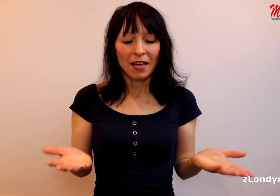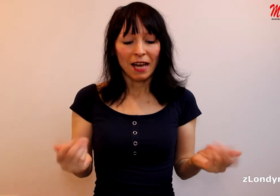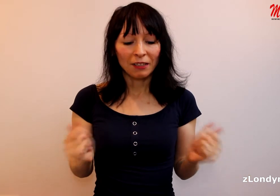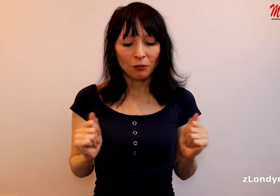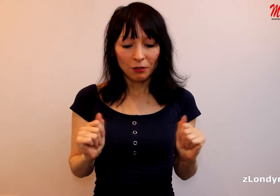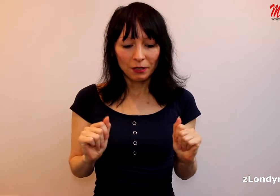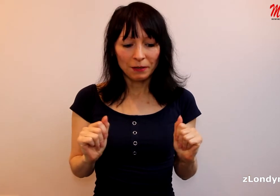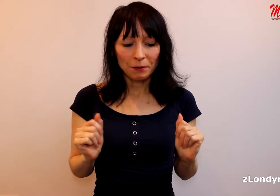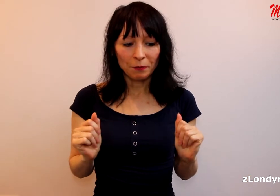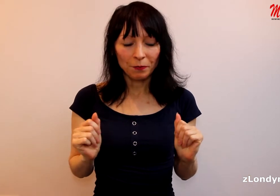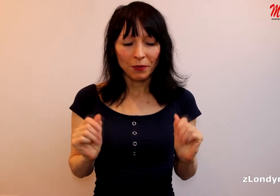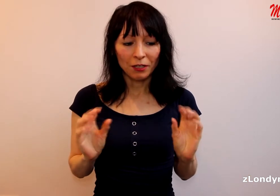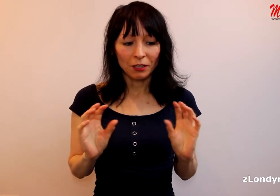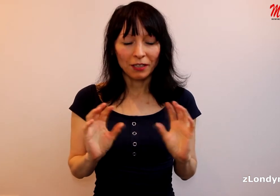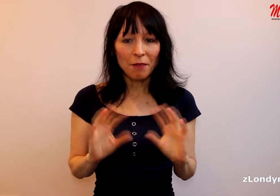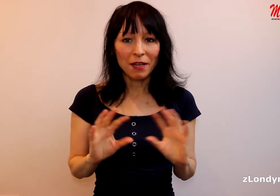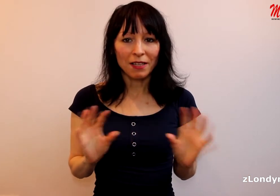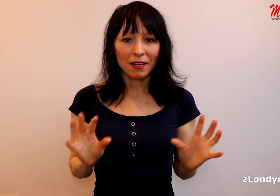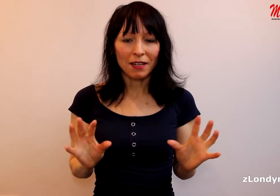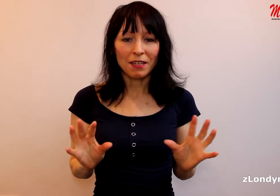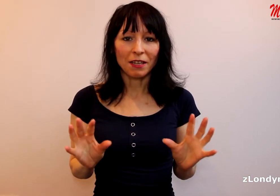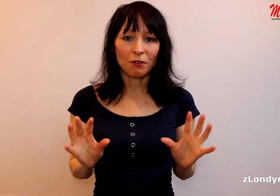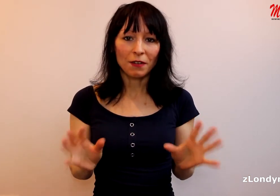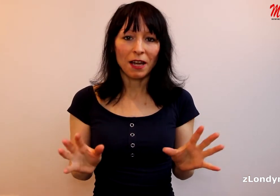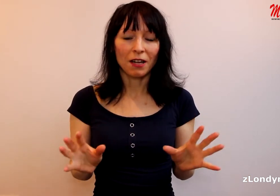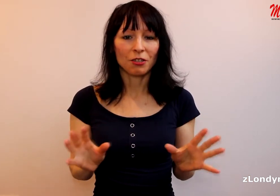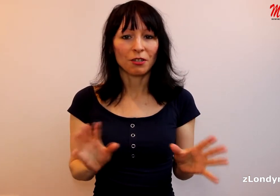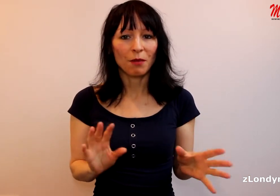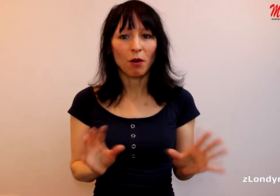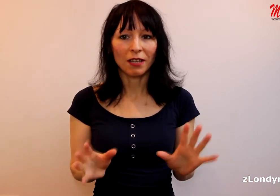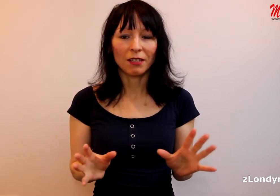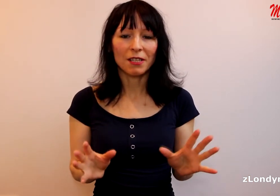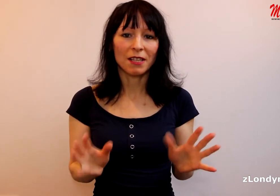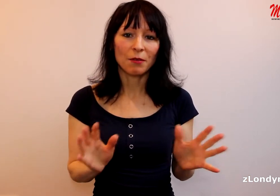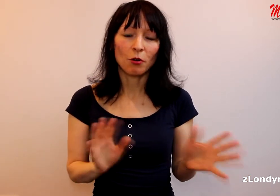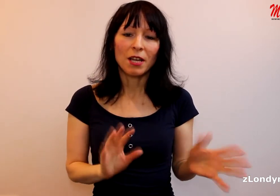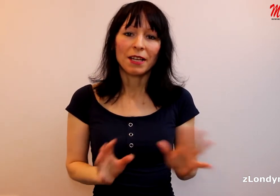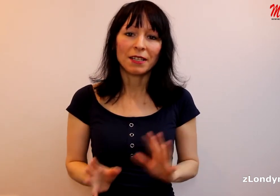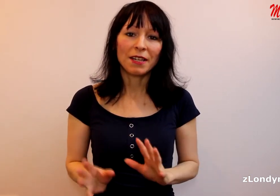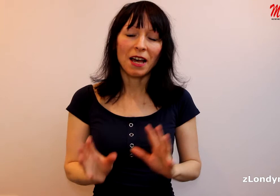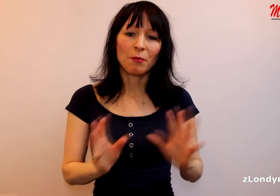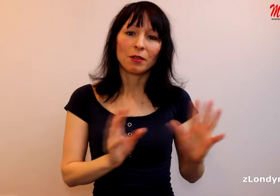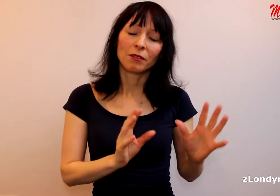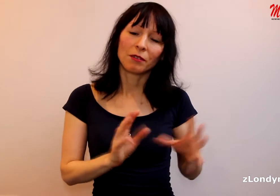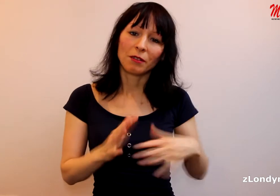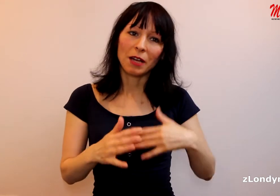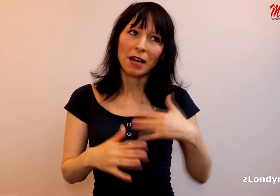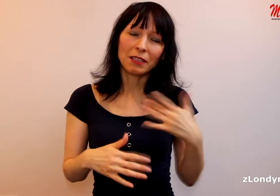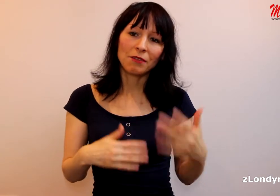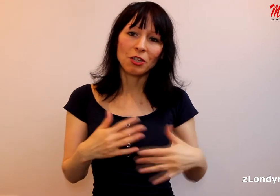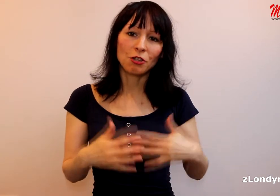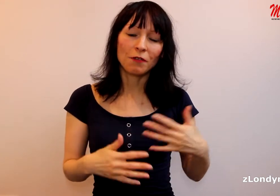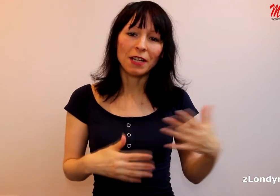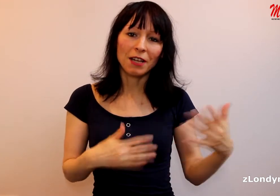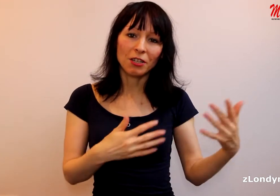A to téma základní, novinář nebo aktivista, nebo kdy nám aktivnější novinář